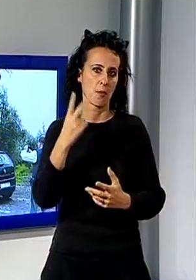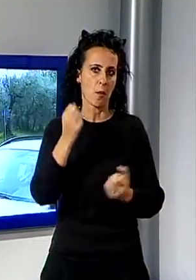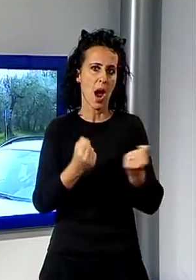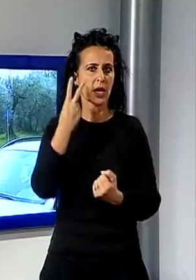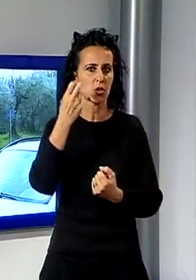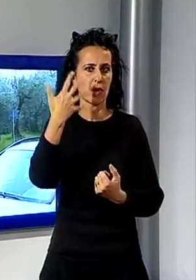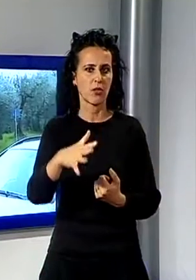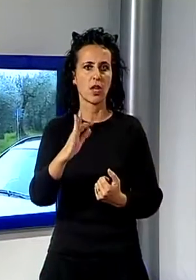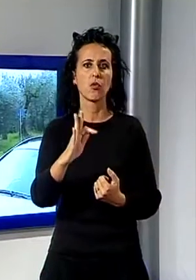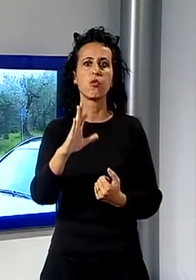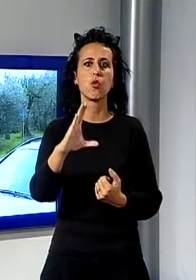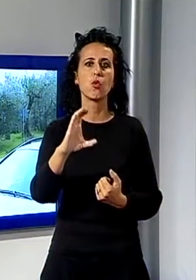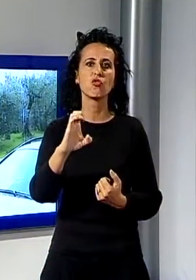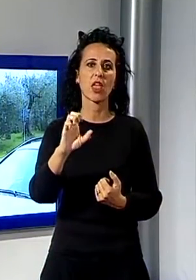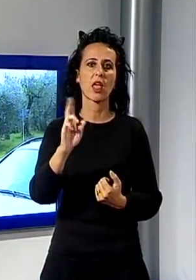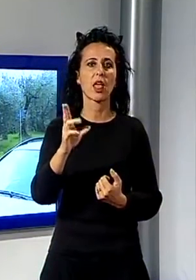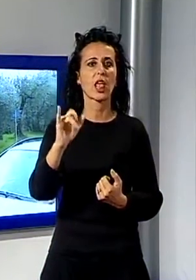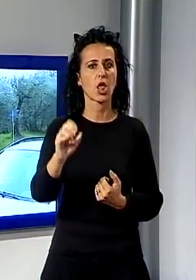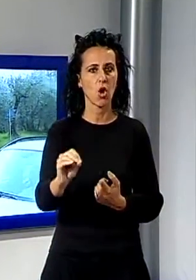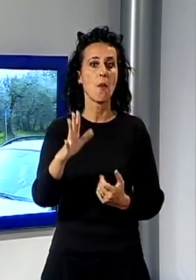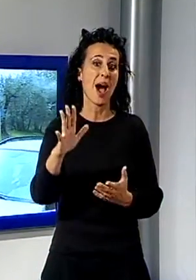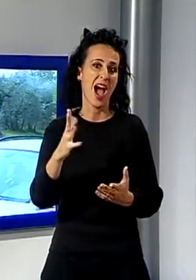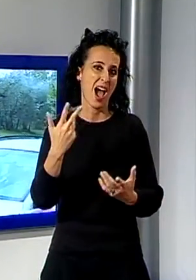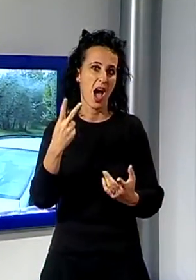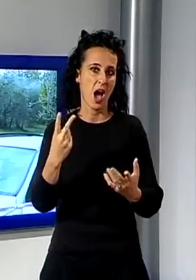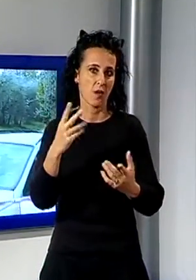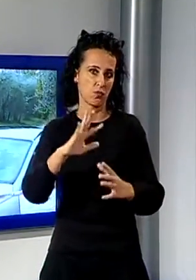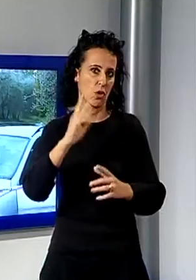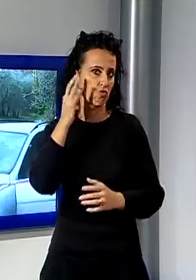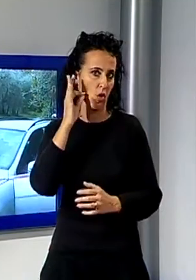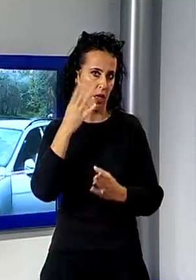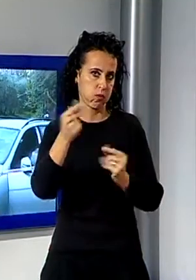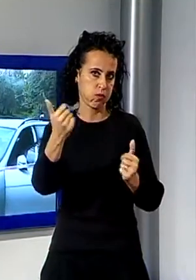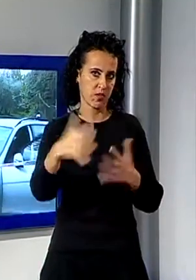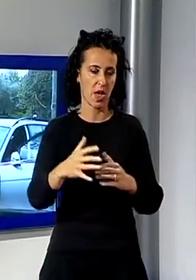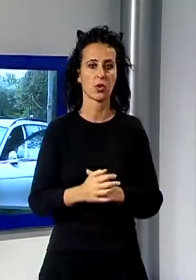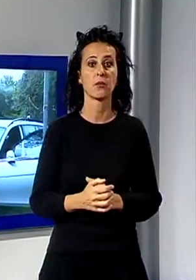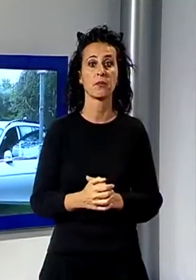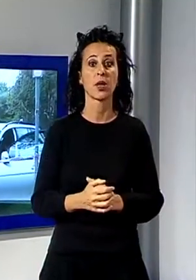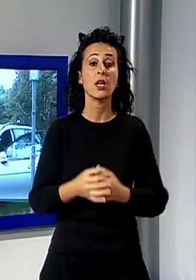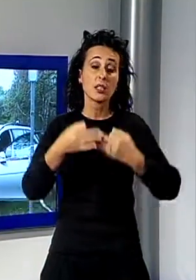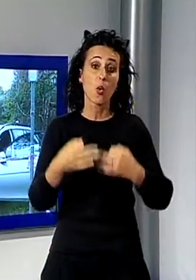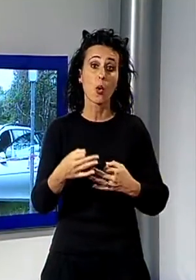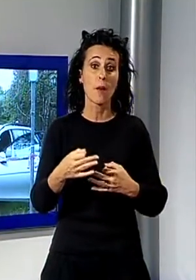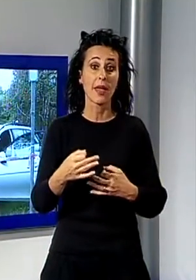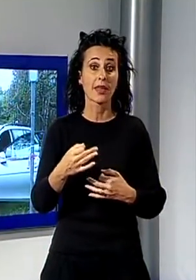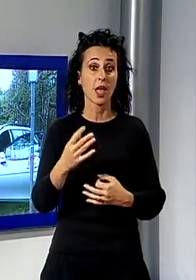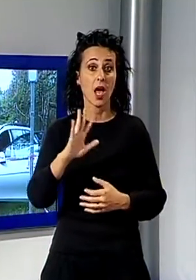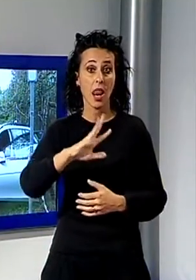Sulla base degli elementi è facile pensare che si tratti di un colpo pianificato da tempo. Tra l'altro il rappresentante lo scorso luglio era